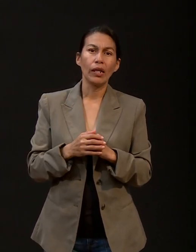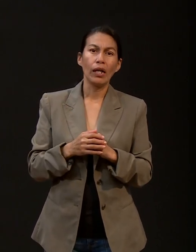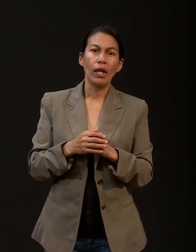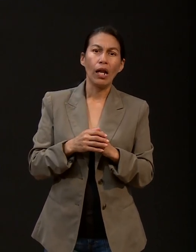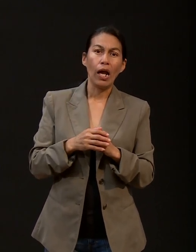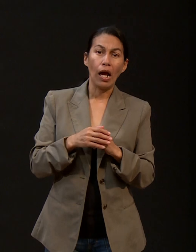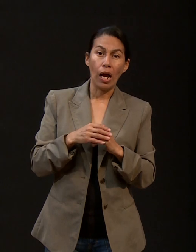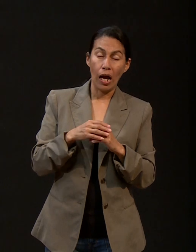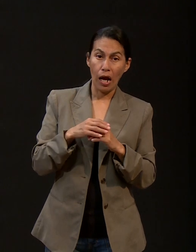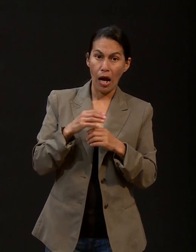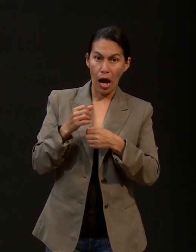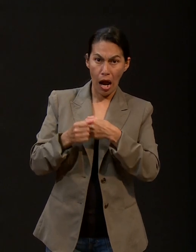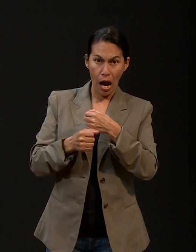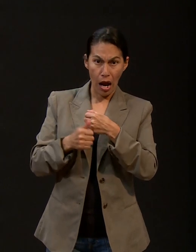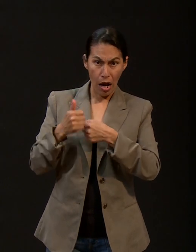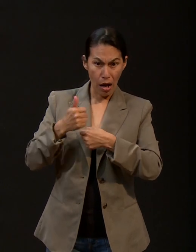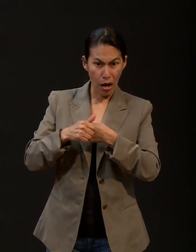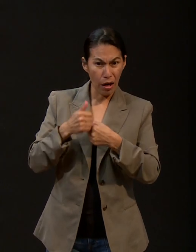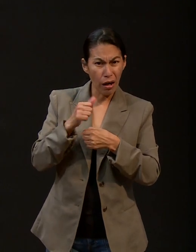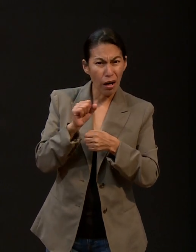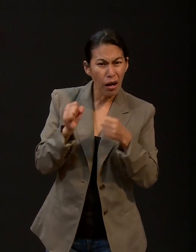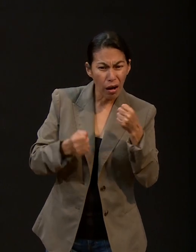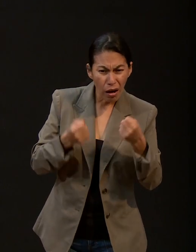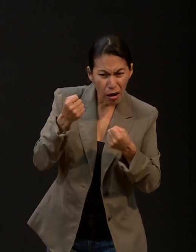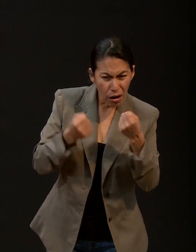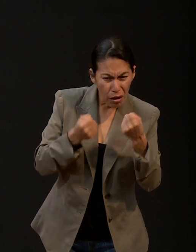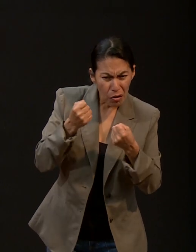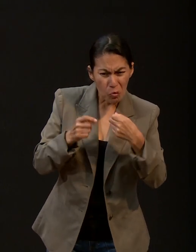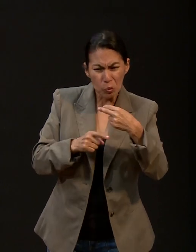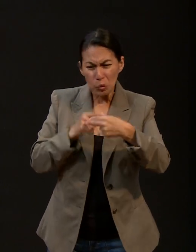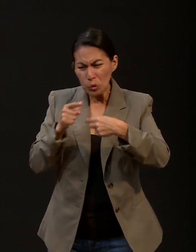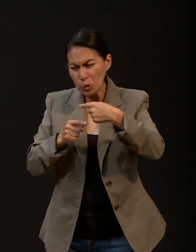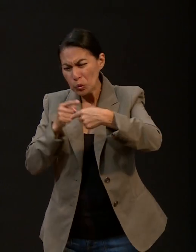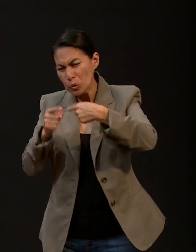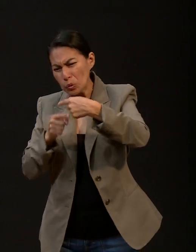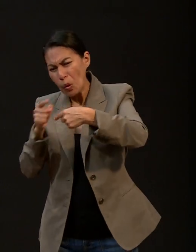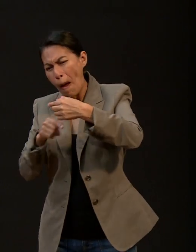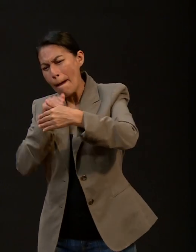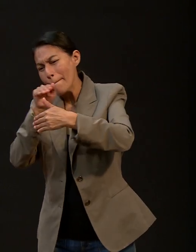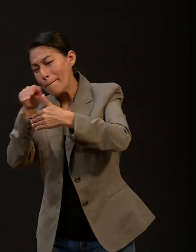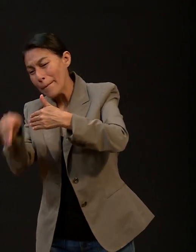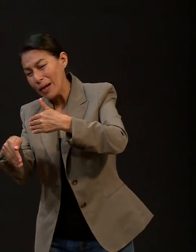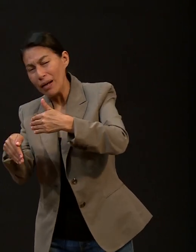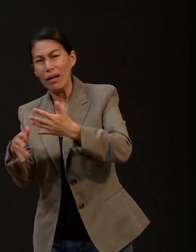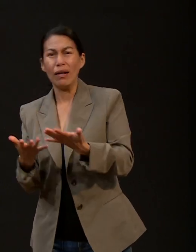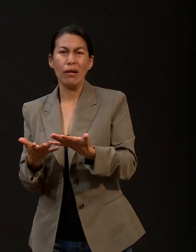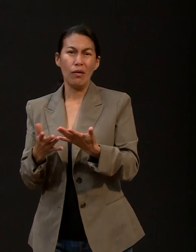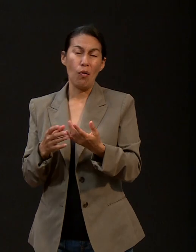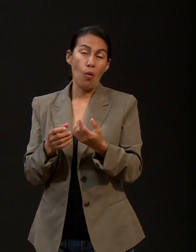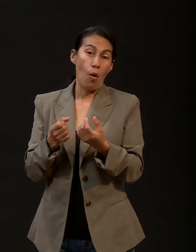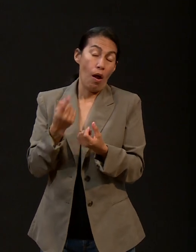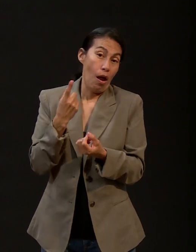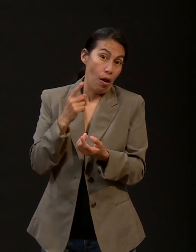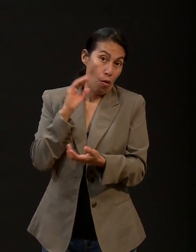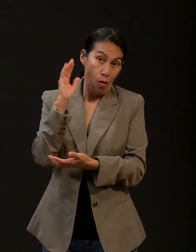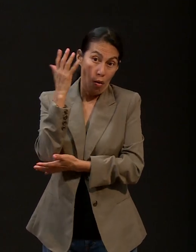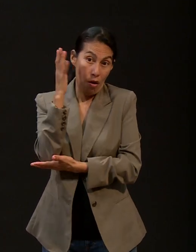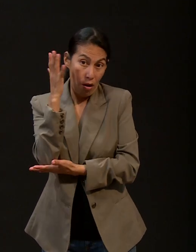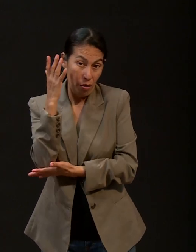O sea, corría el riesgo de que el carro siguiera rodando y se fuera del otro lado. Y se impactar o algún árbol en